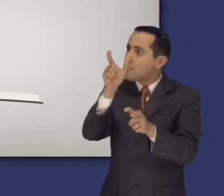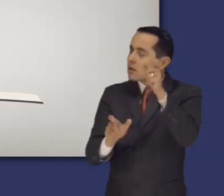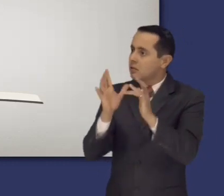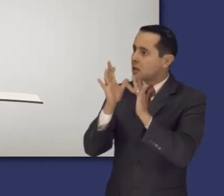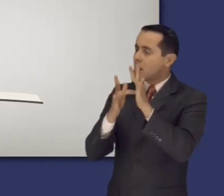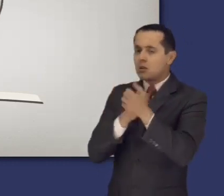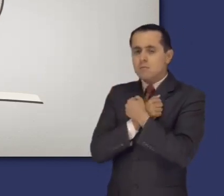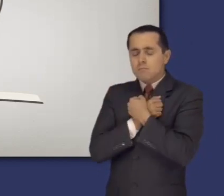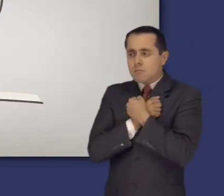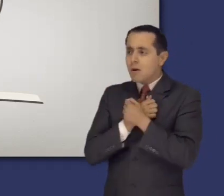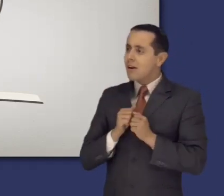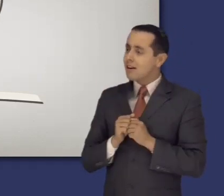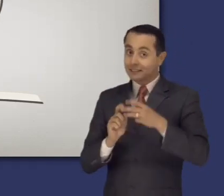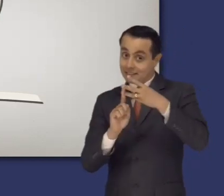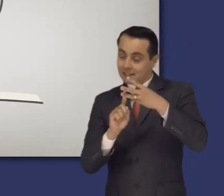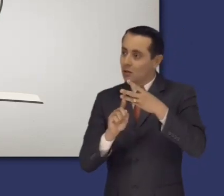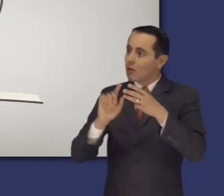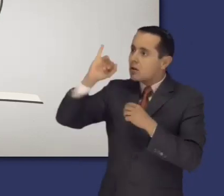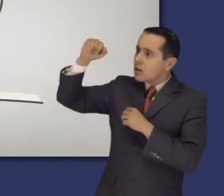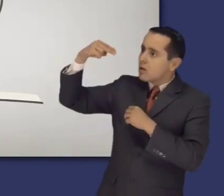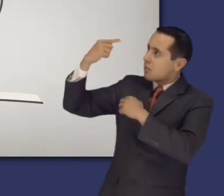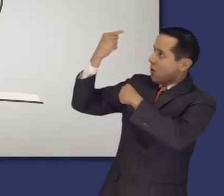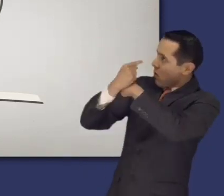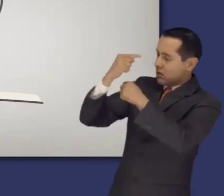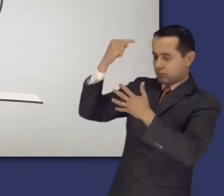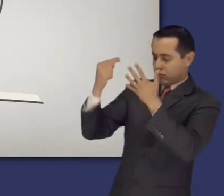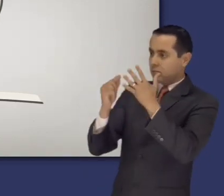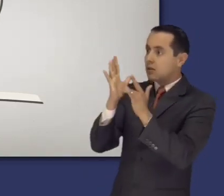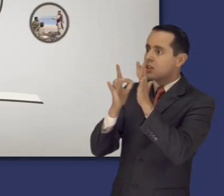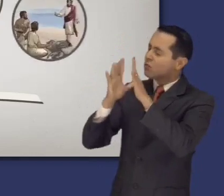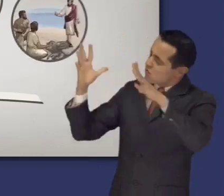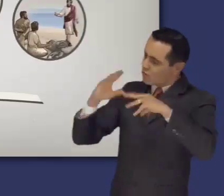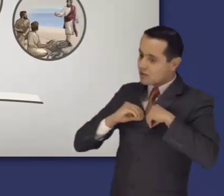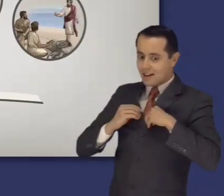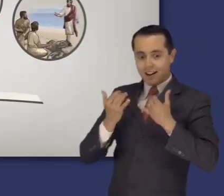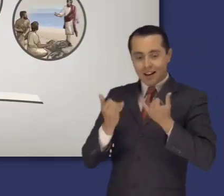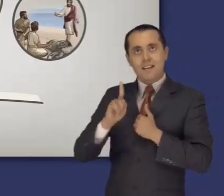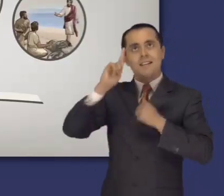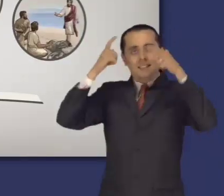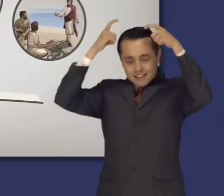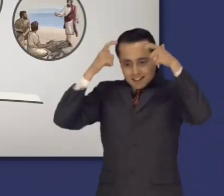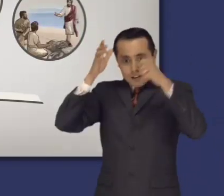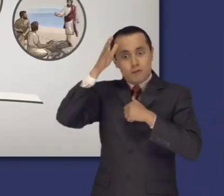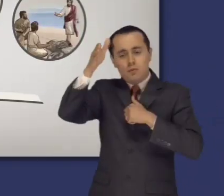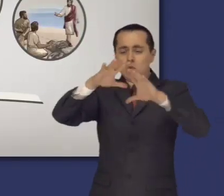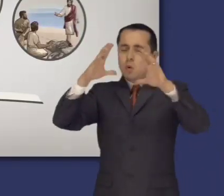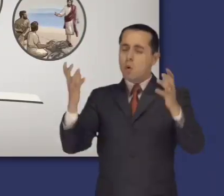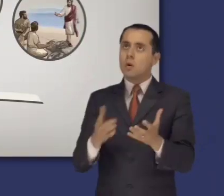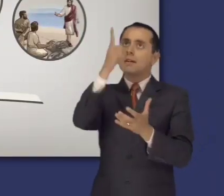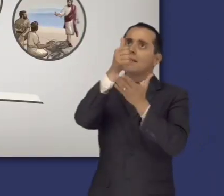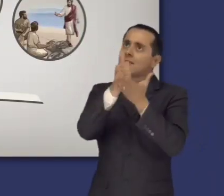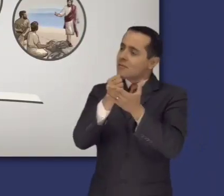naturaleza. En cómo se interesó por la gente y la trató con cariño. Y en cómo cumplió fielmente la voluntad de Jehová